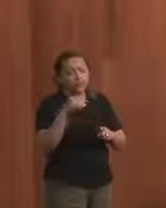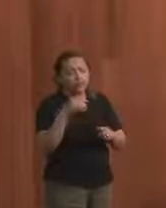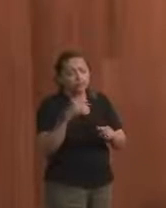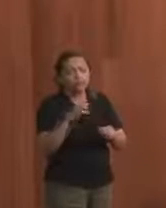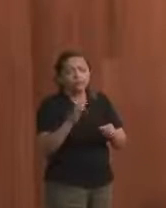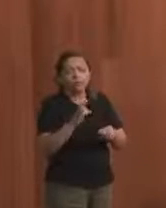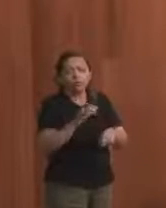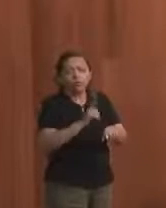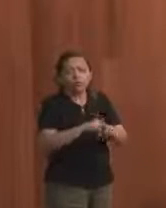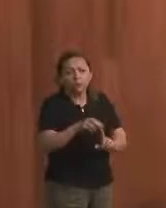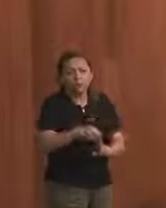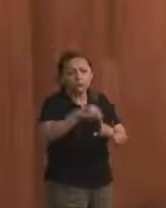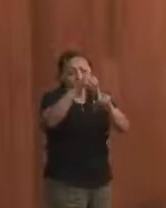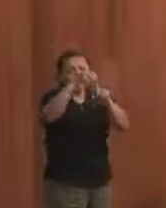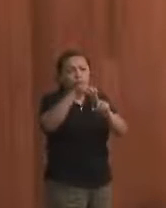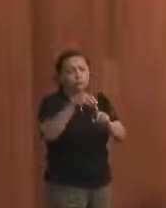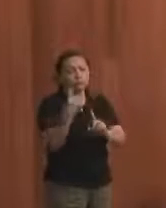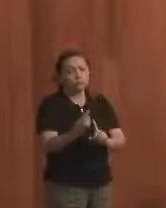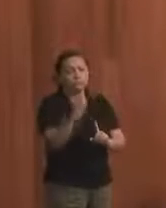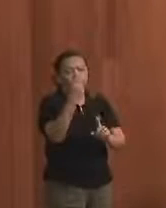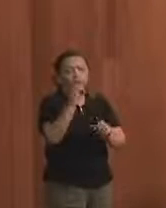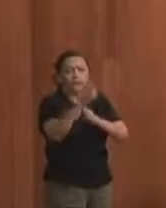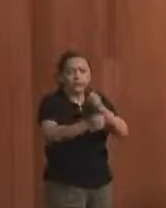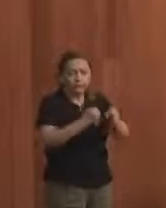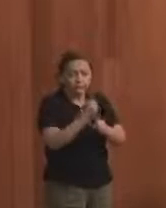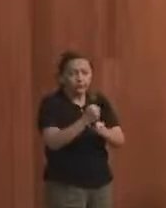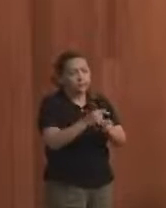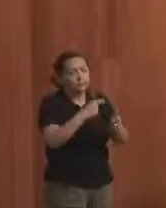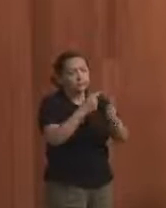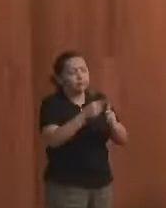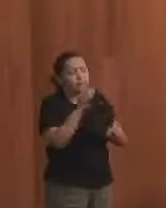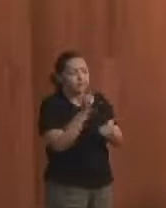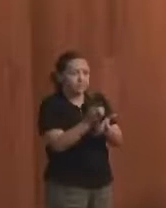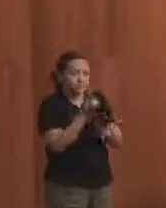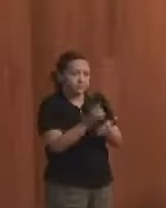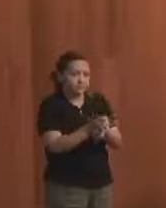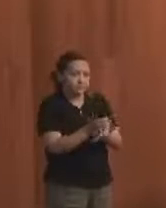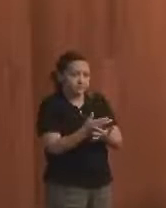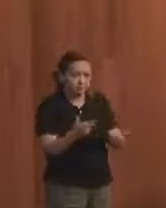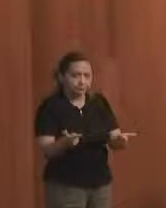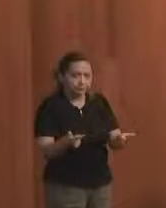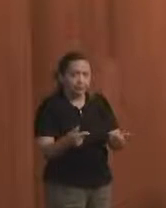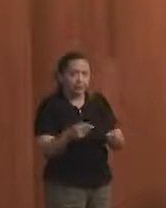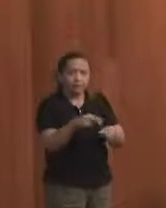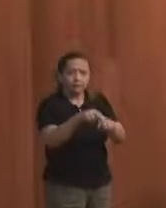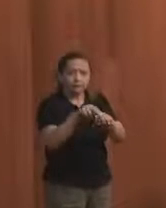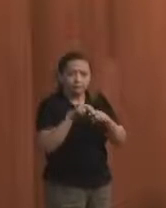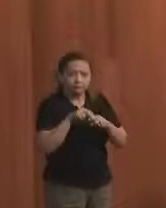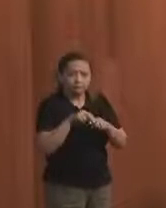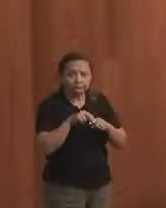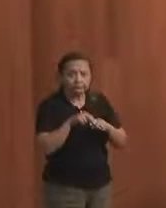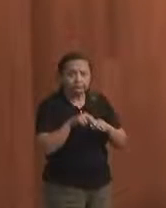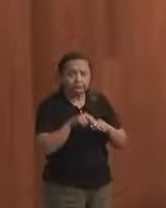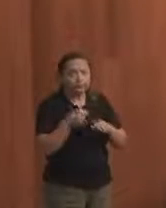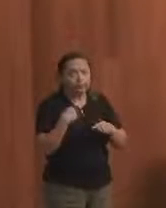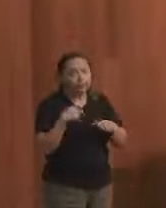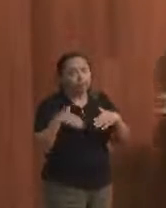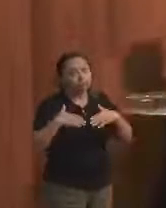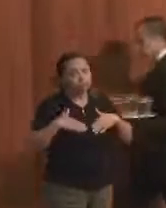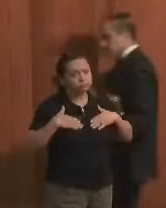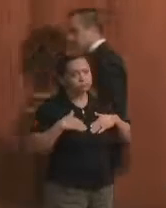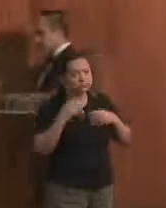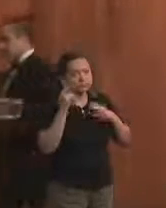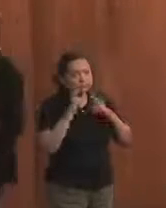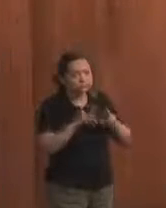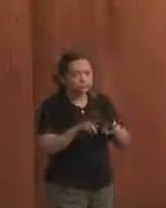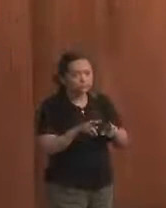um momento único, esporádico, e que, no ano que vem, gente estaria falando das mesmas coisas. Nesse sentido, eu gostaria de ler,